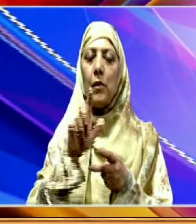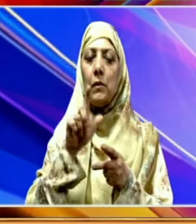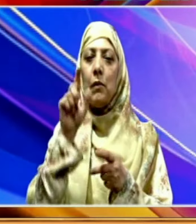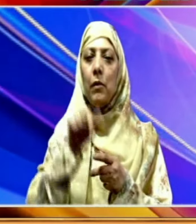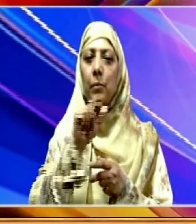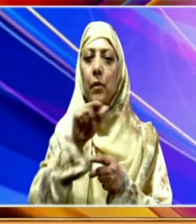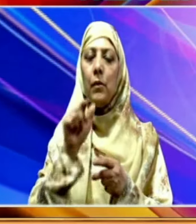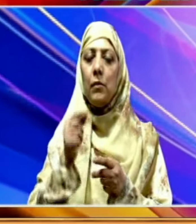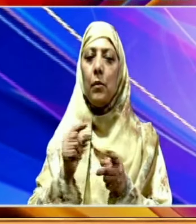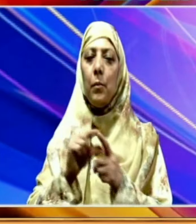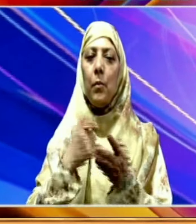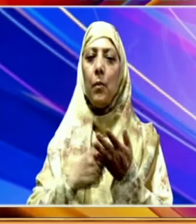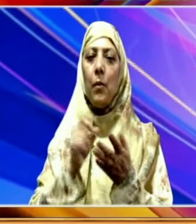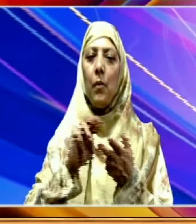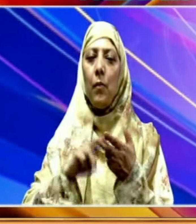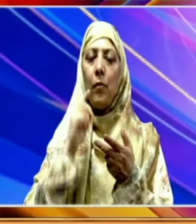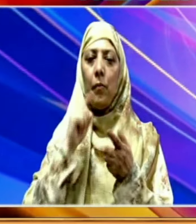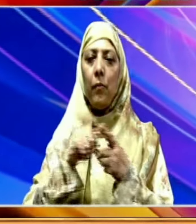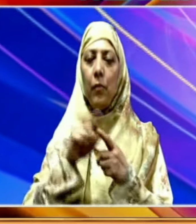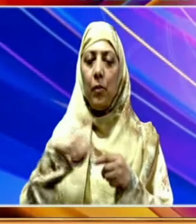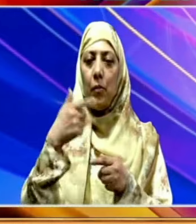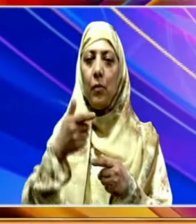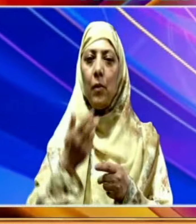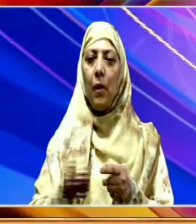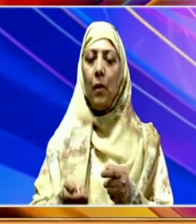فیصد تک اضافہ کا تکمینہ لگایا ہے